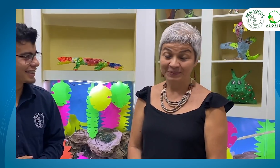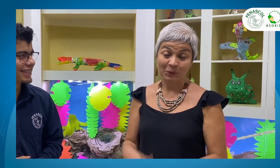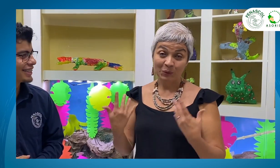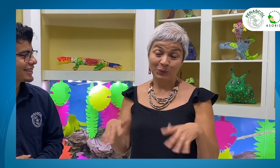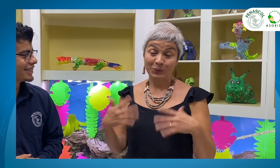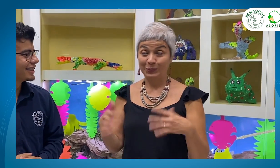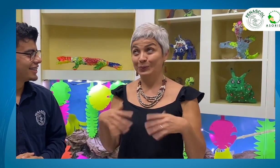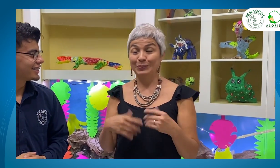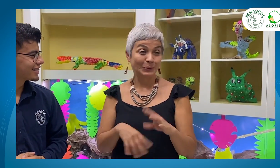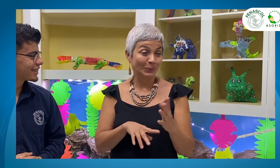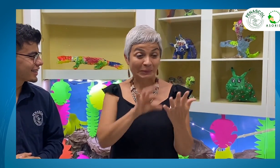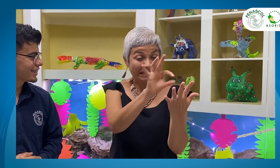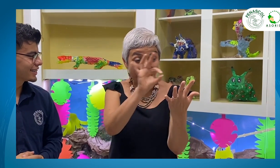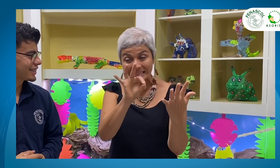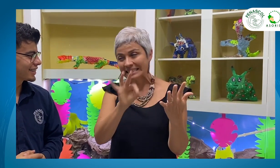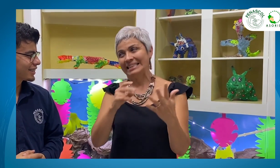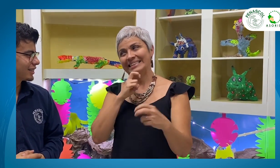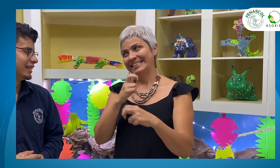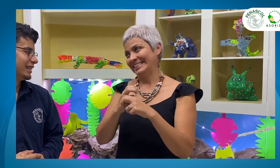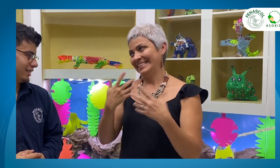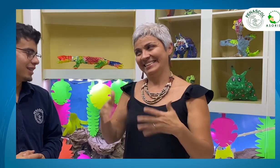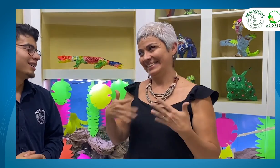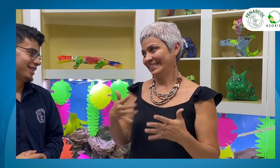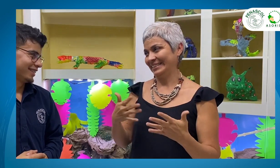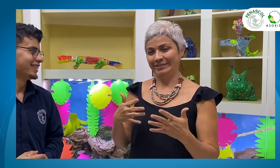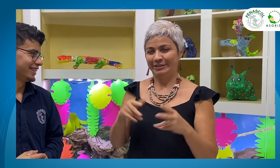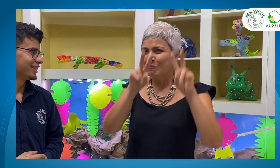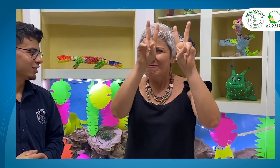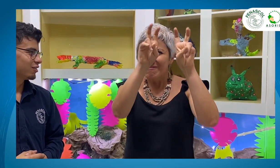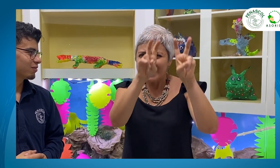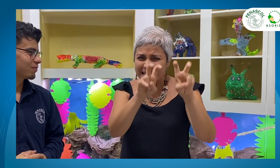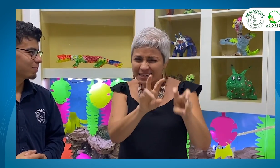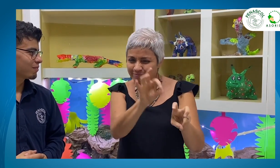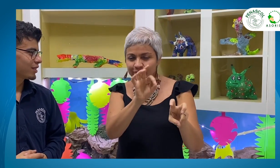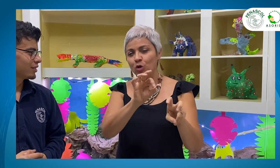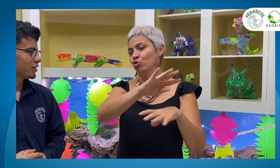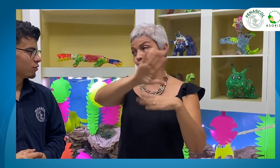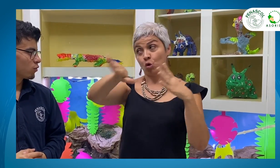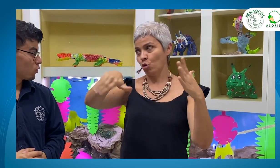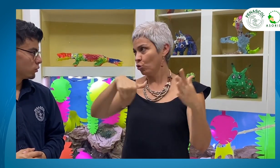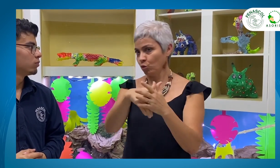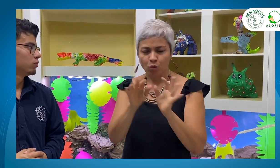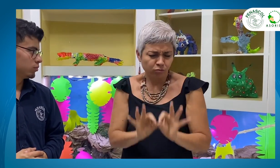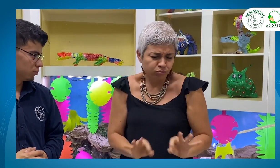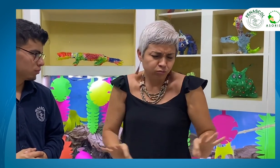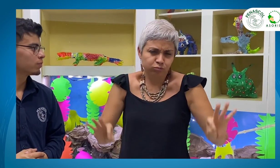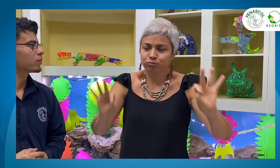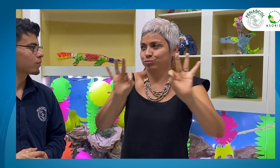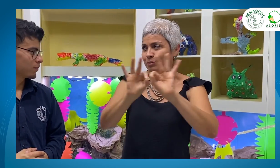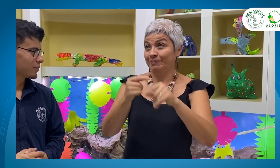Bueno, escoger solo una es muy difícil. En realidad, todas han sido de gran importancia. Es